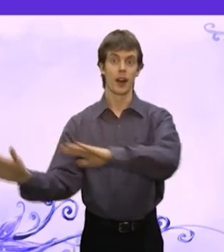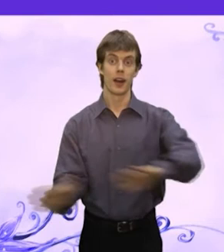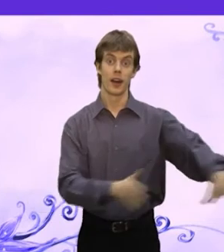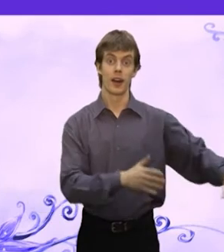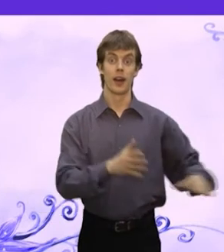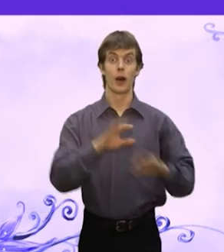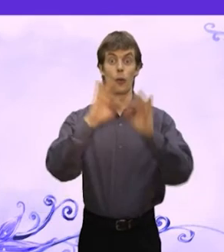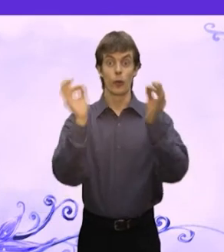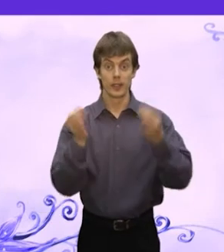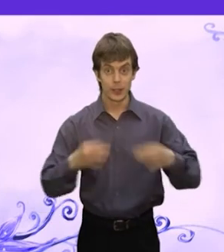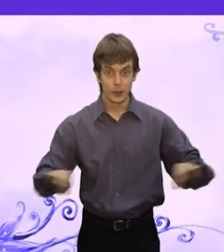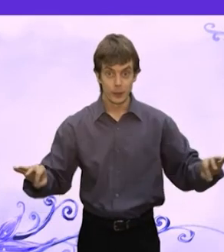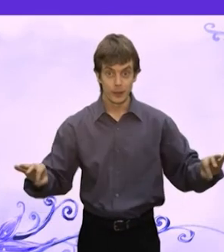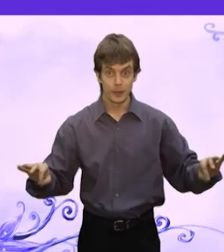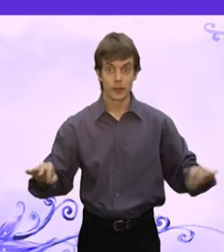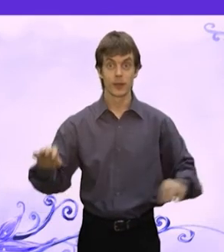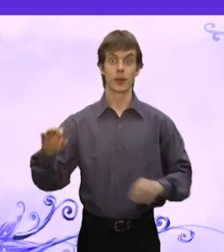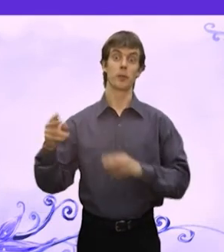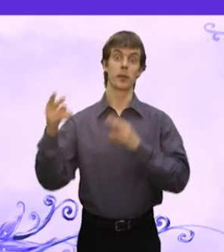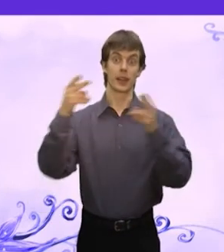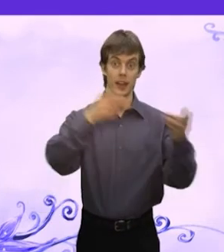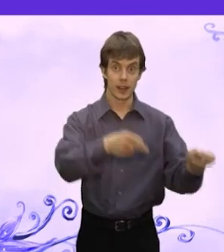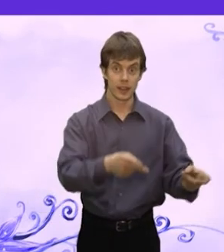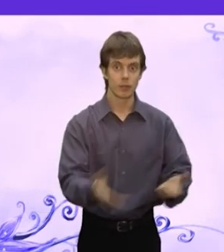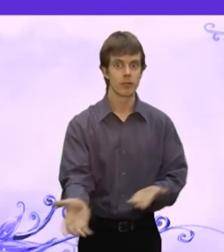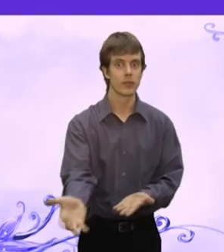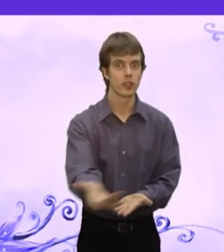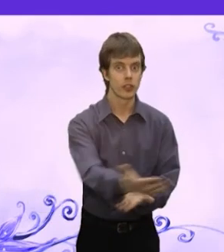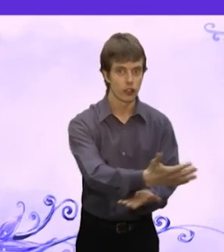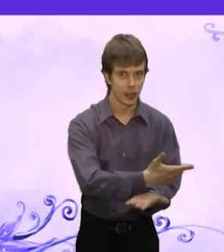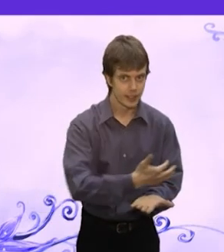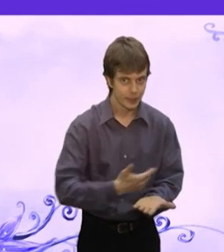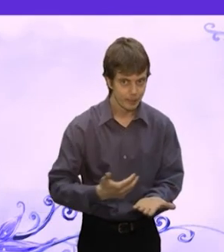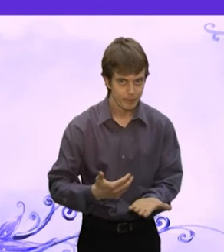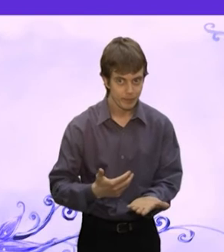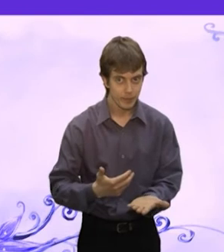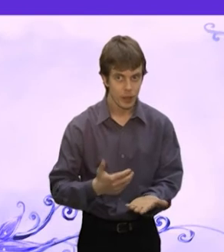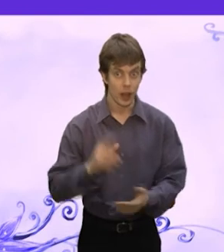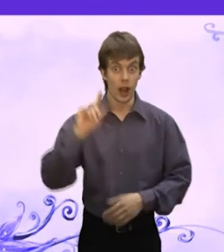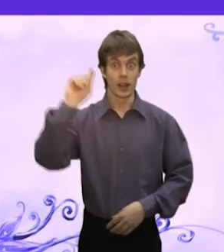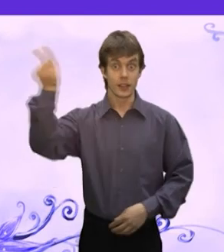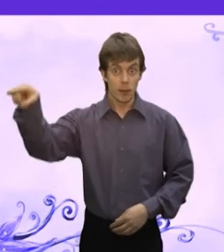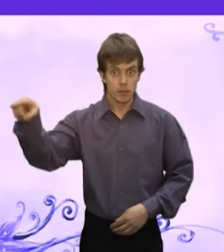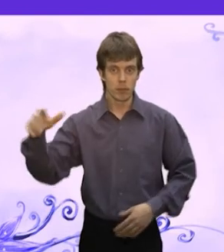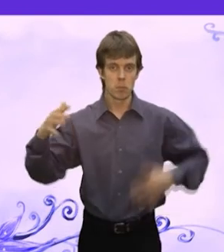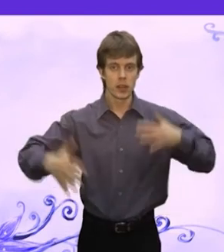А осень Приехал жать А